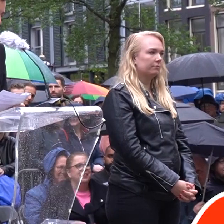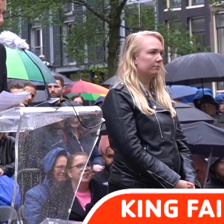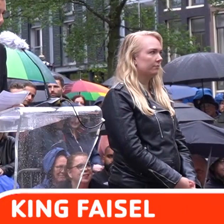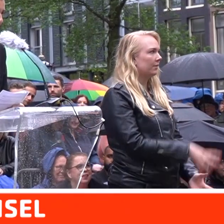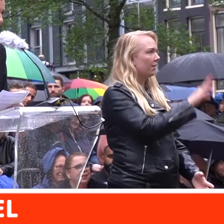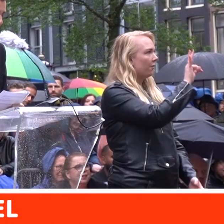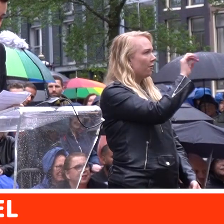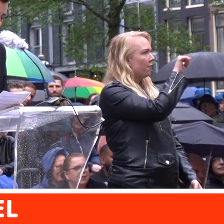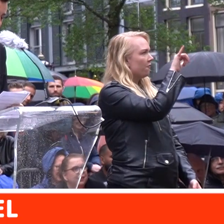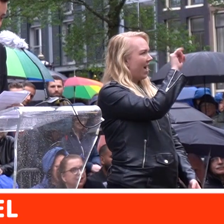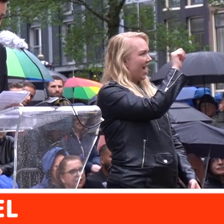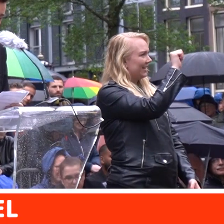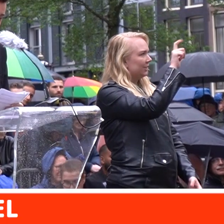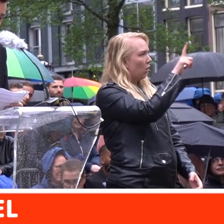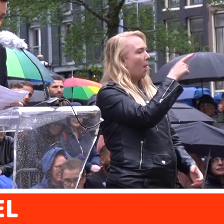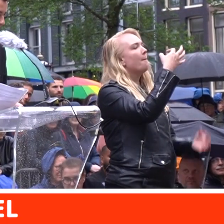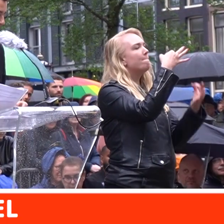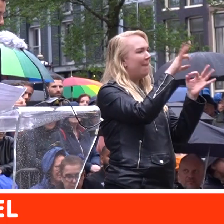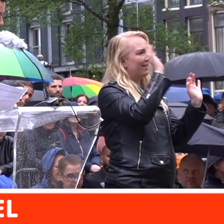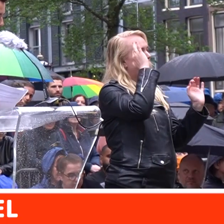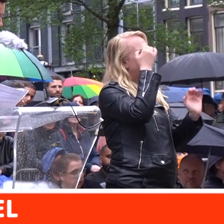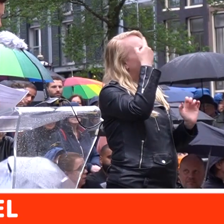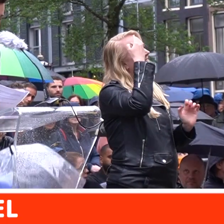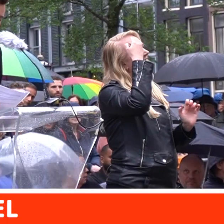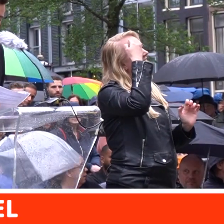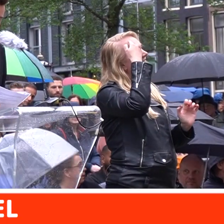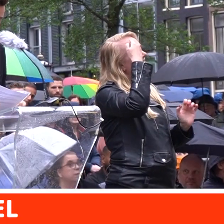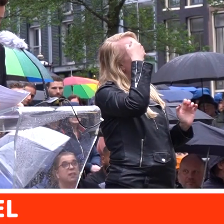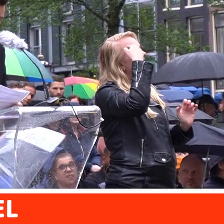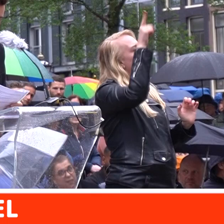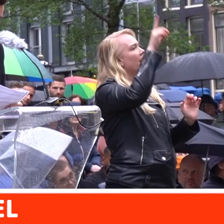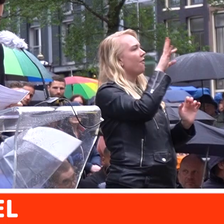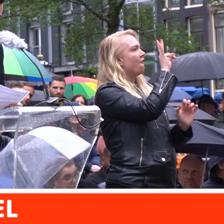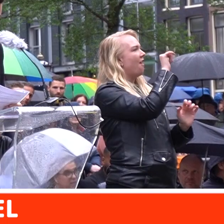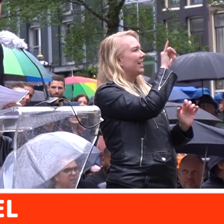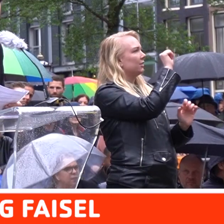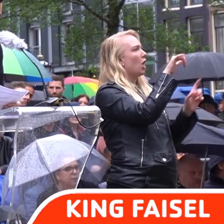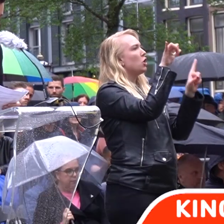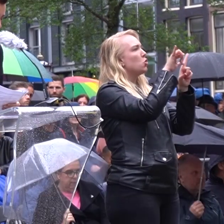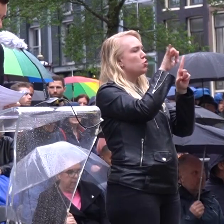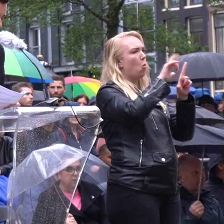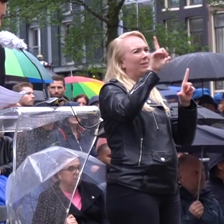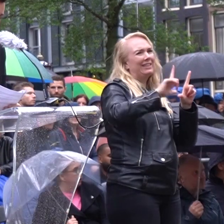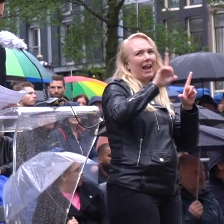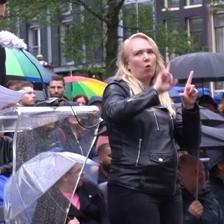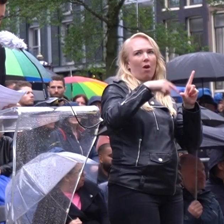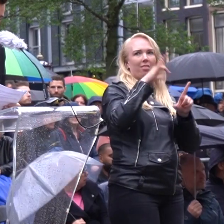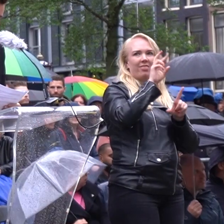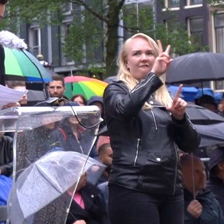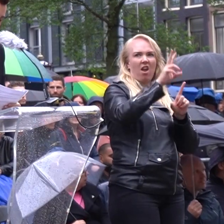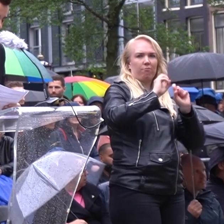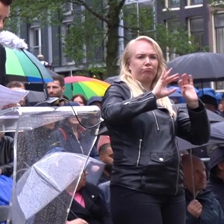Faisal, beter bekend als King Faisal, is een YouTube, TikTok en TV